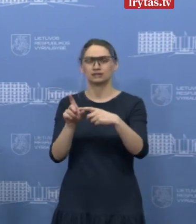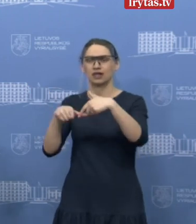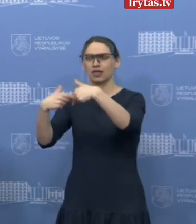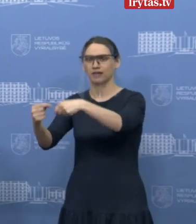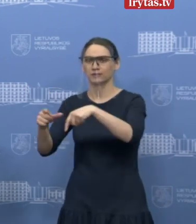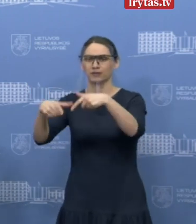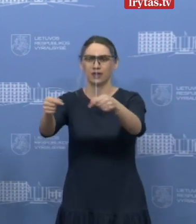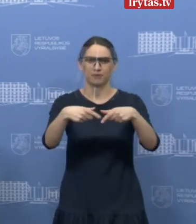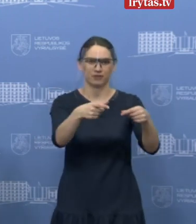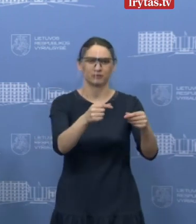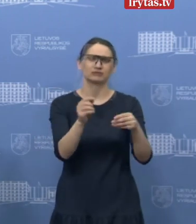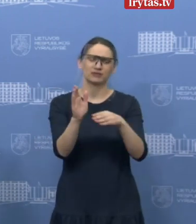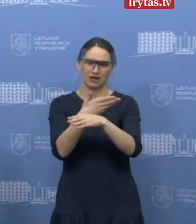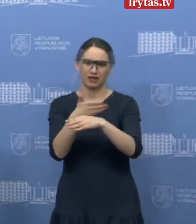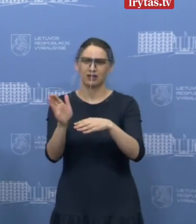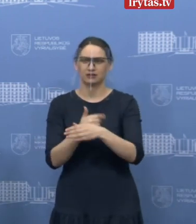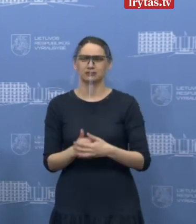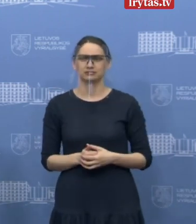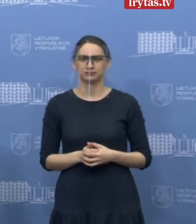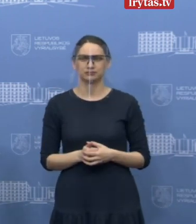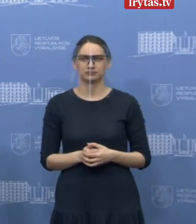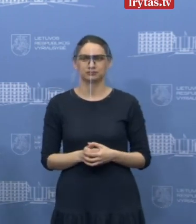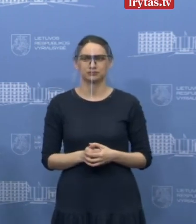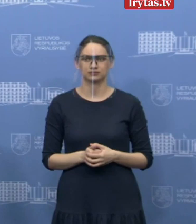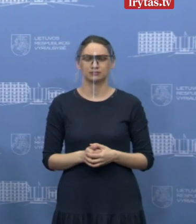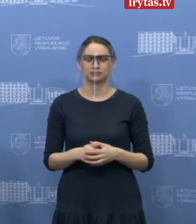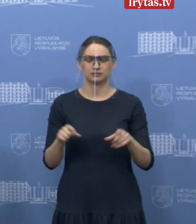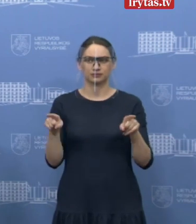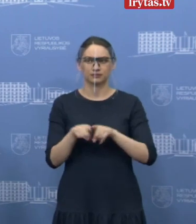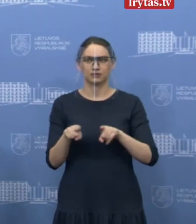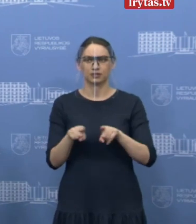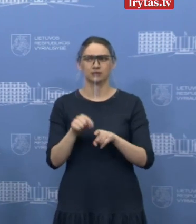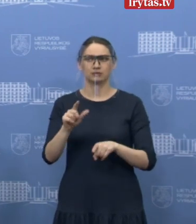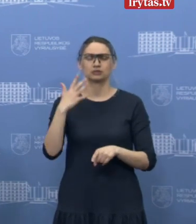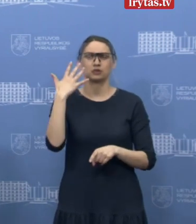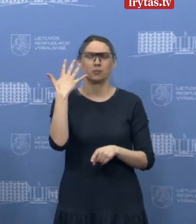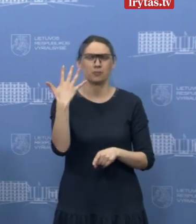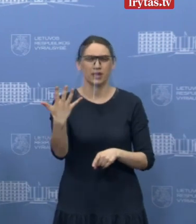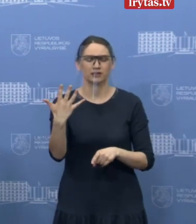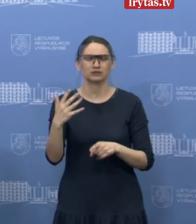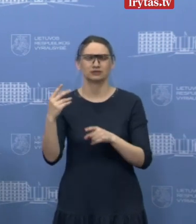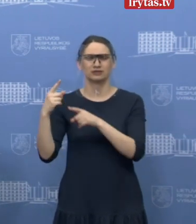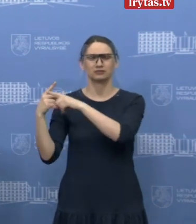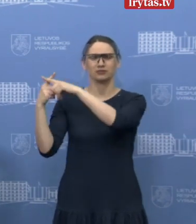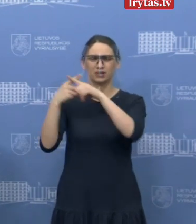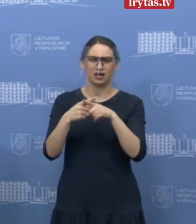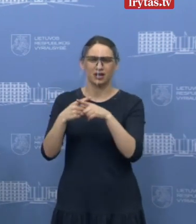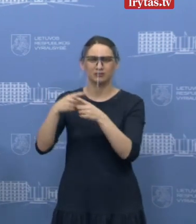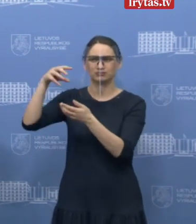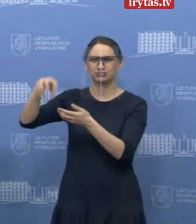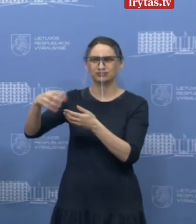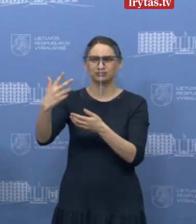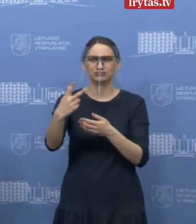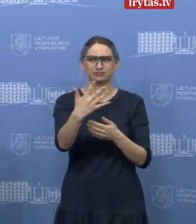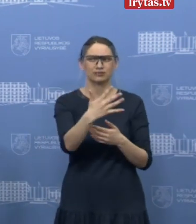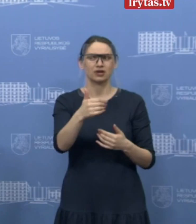ligoninėm. Bus priemonės atiduotos ir penkiom dispečiarinėm greitųjų pagalbų, kad jie galėtų